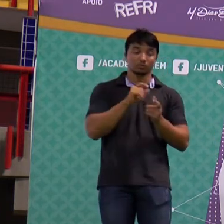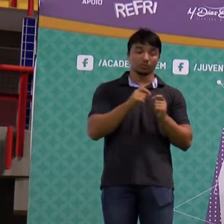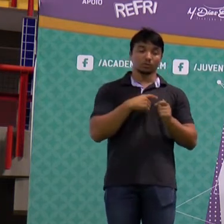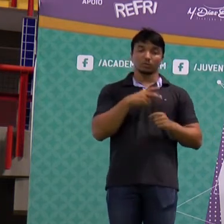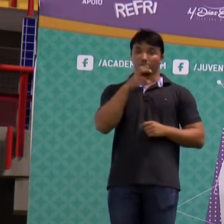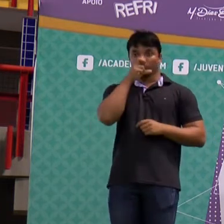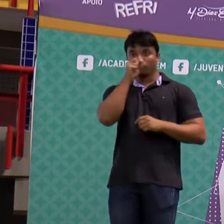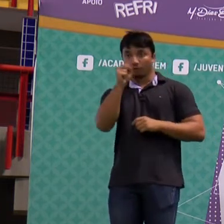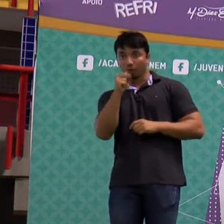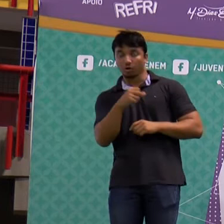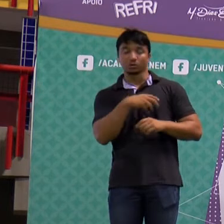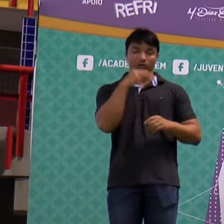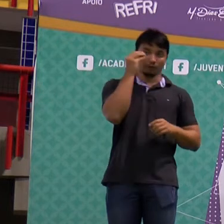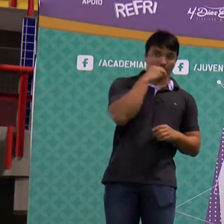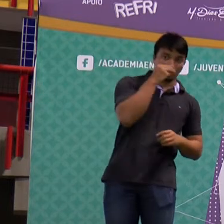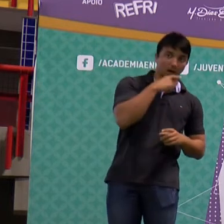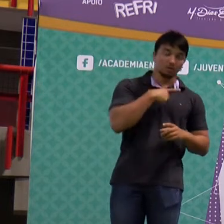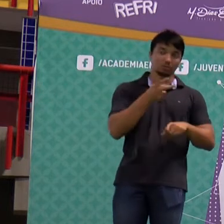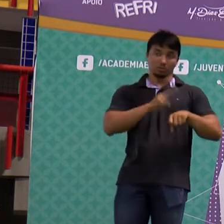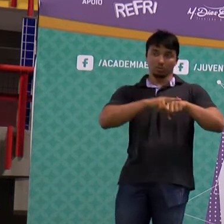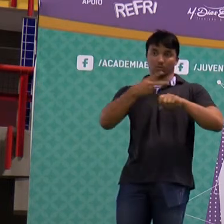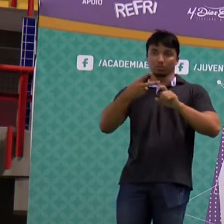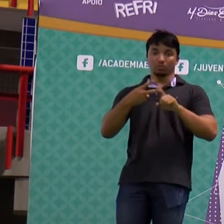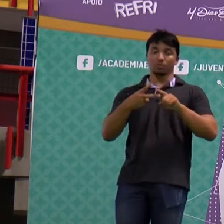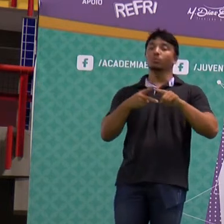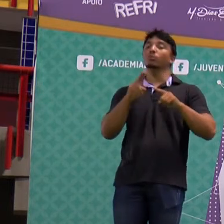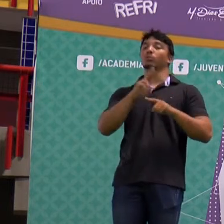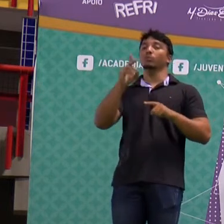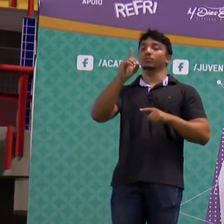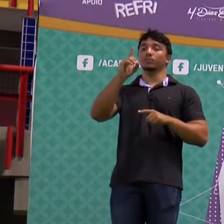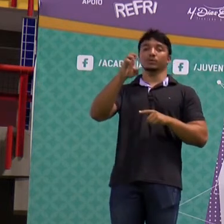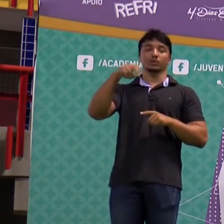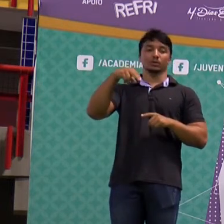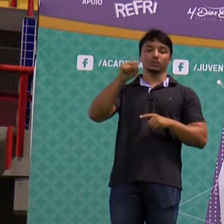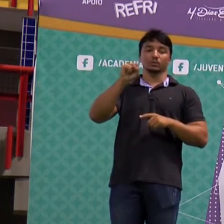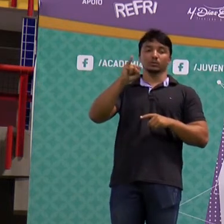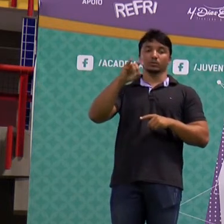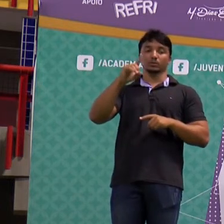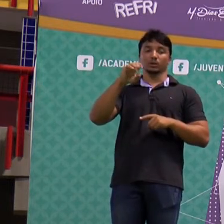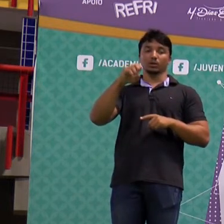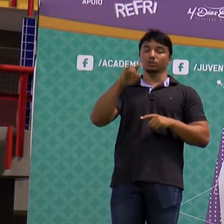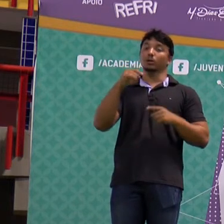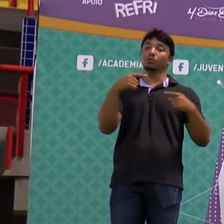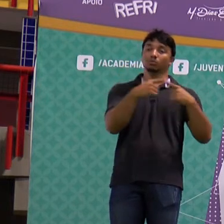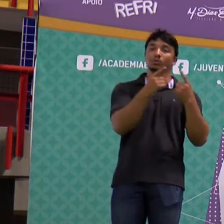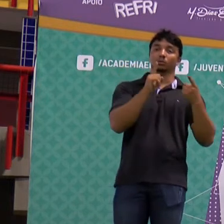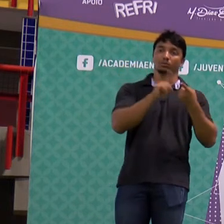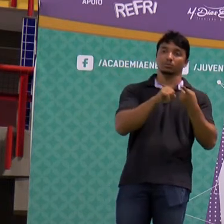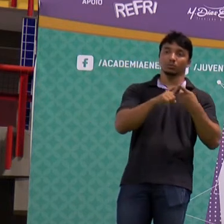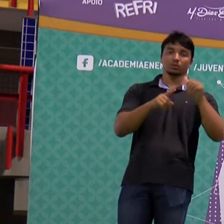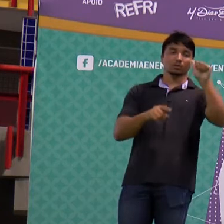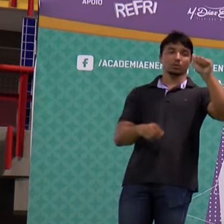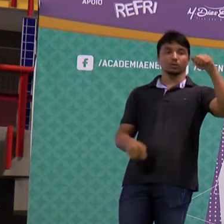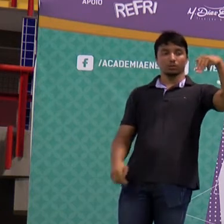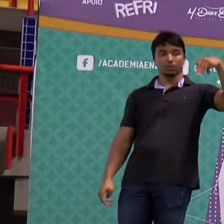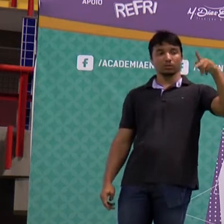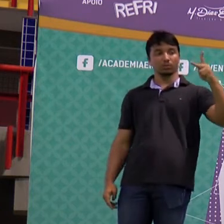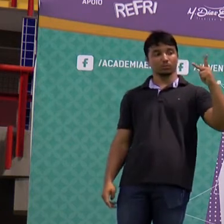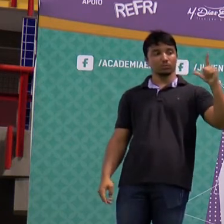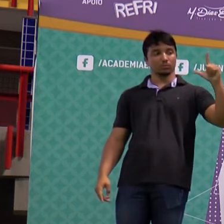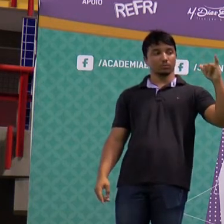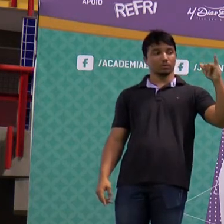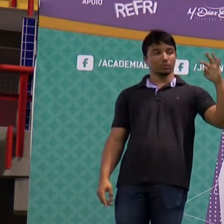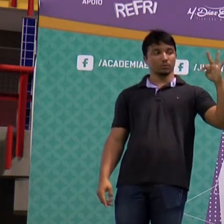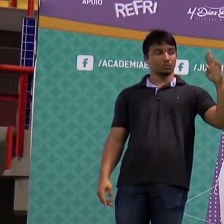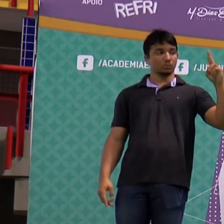volume do som que a gente chama de intensidade. está relacionado com a amplitude. Quando eu tenho um som de grande volume,